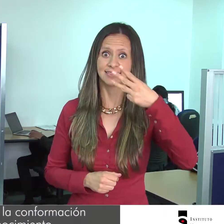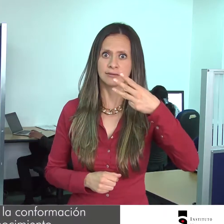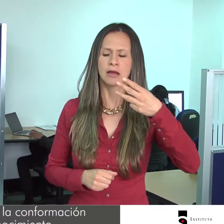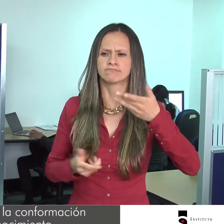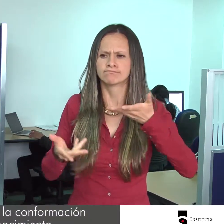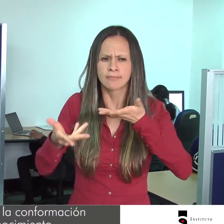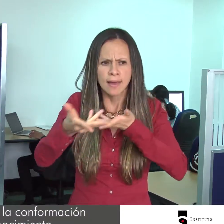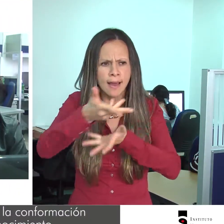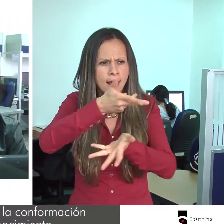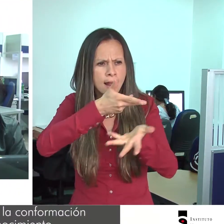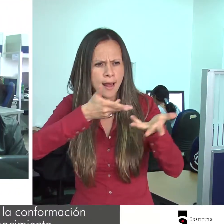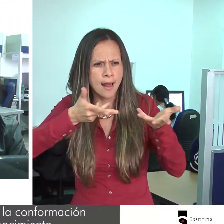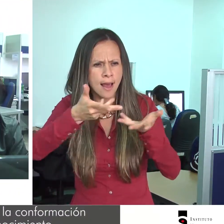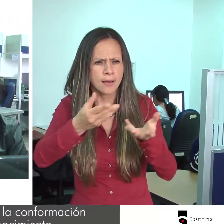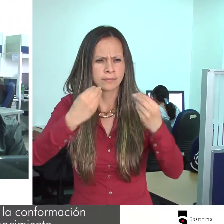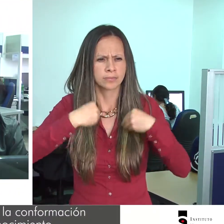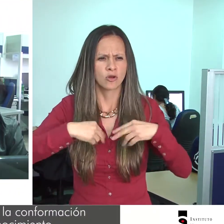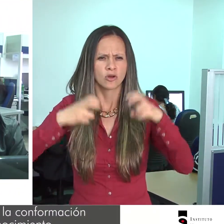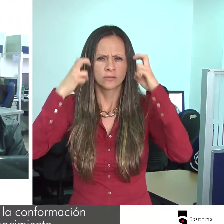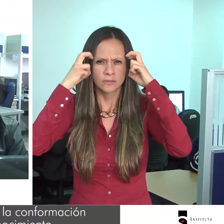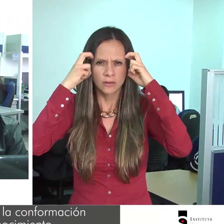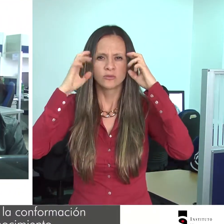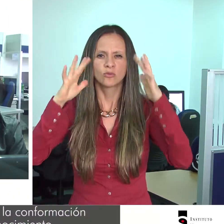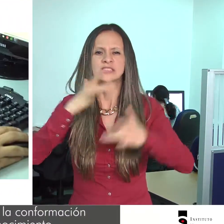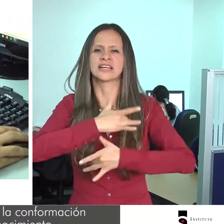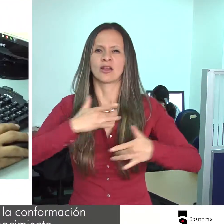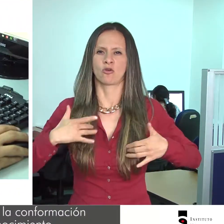Tercero, metodologías para la conformación de conocimiento